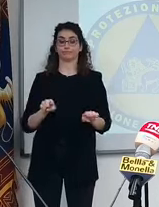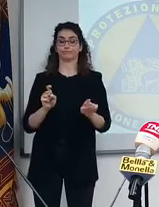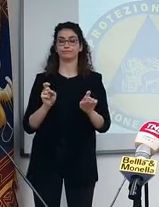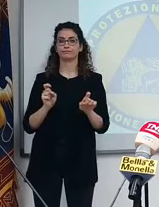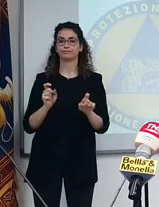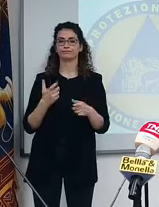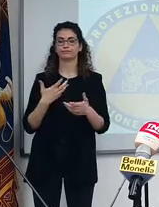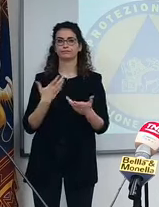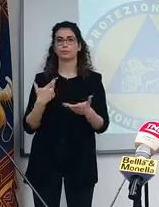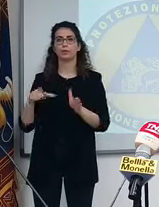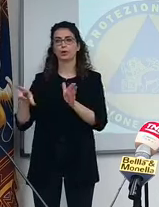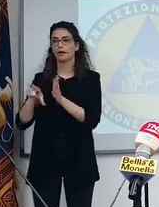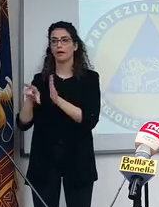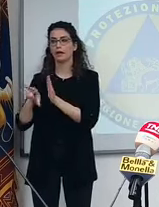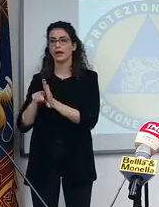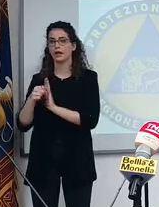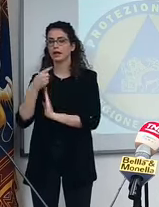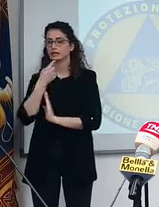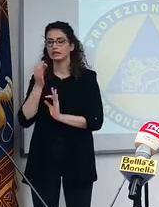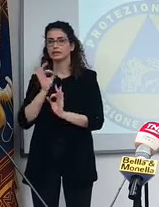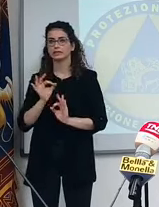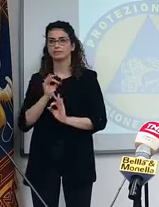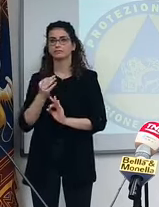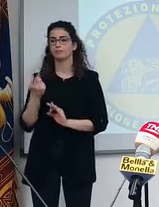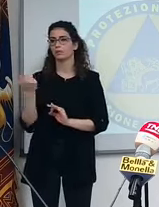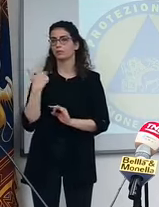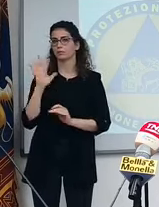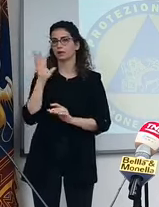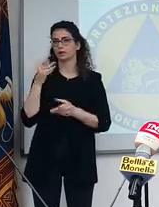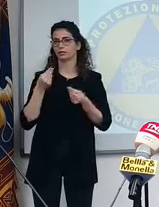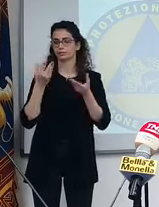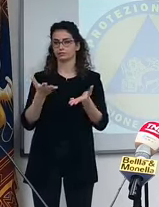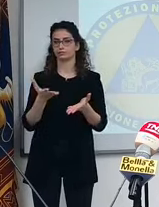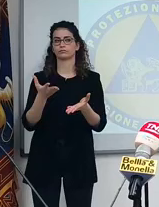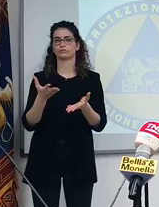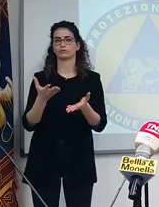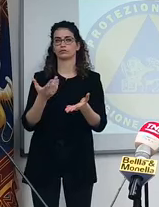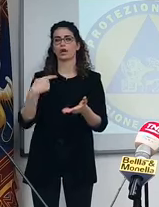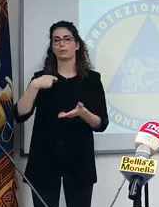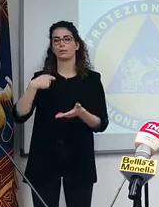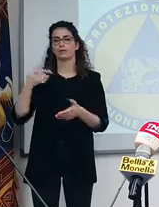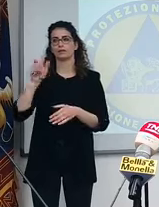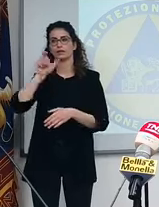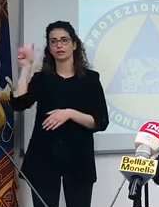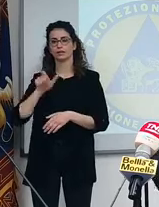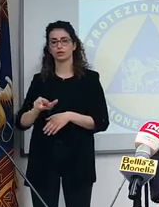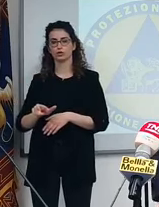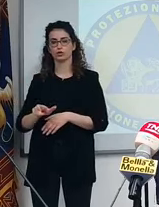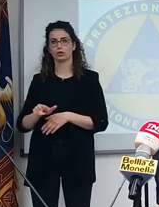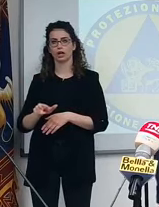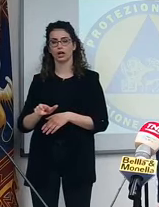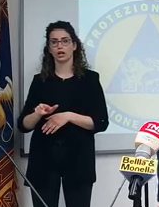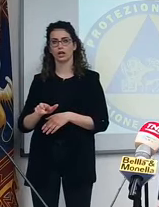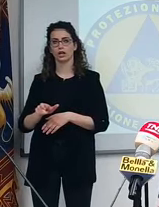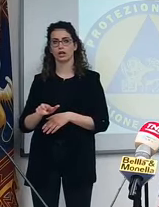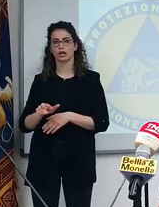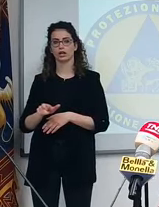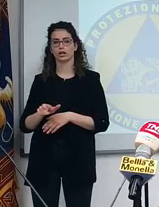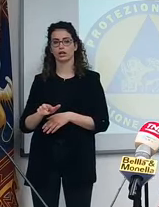restano inespressi nel decreto. fatto primo un esempio, ci è stato segnalato anche dal Presidente nazionale del